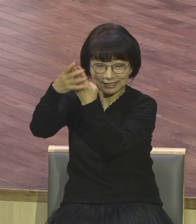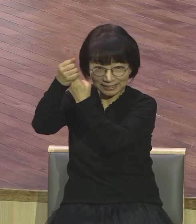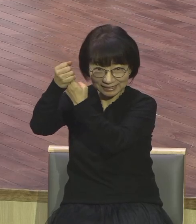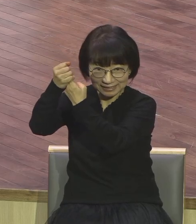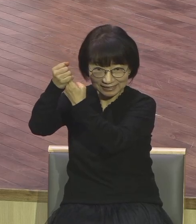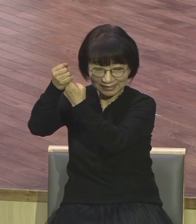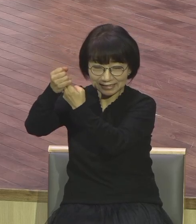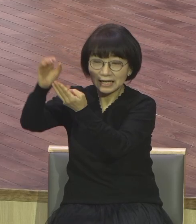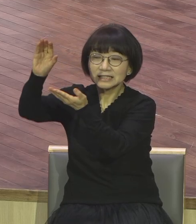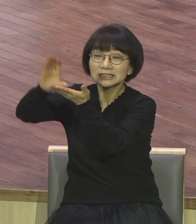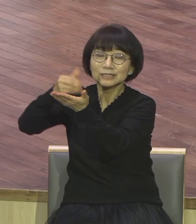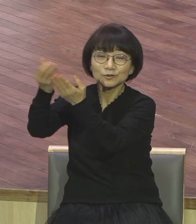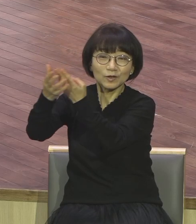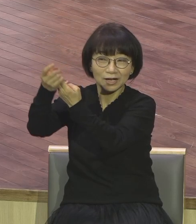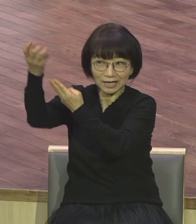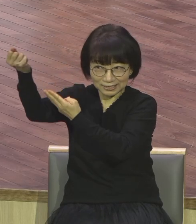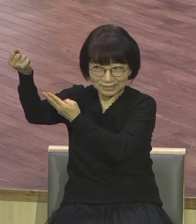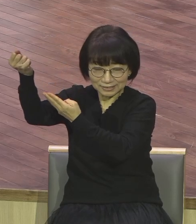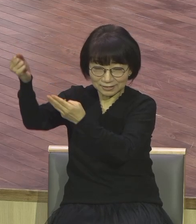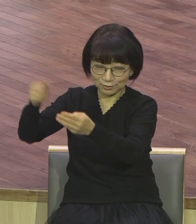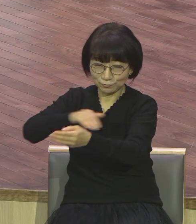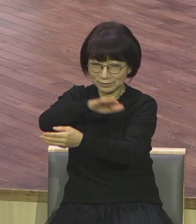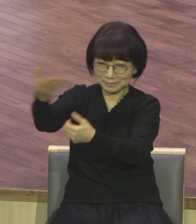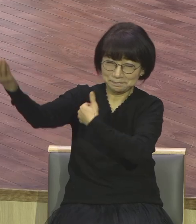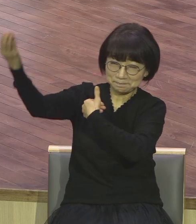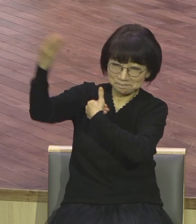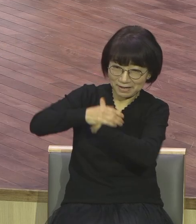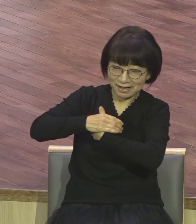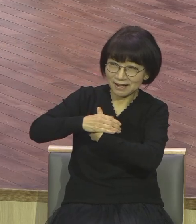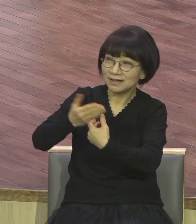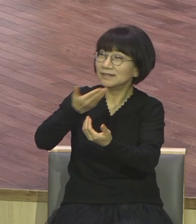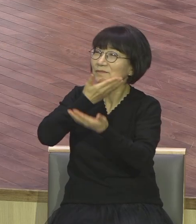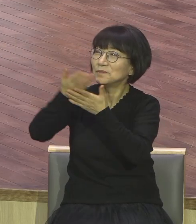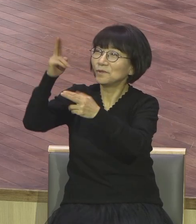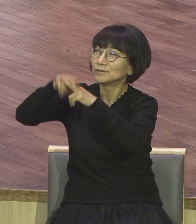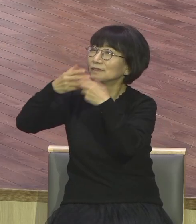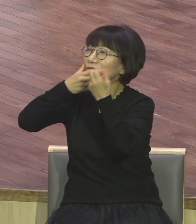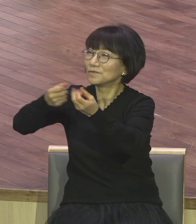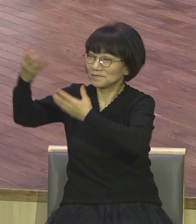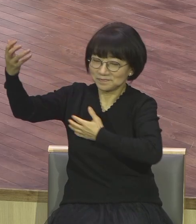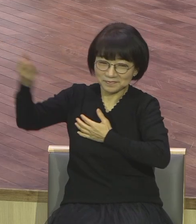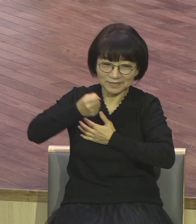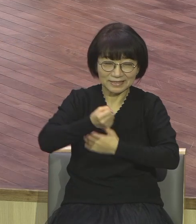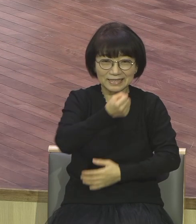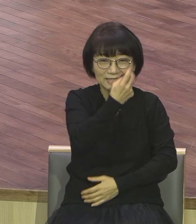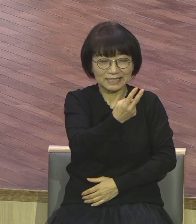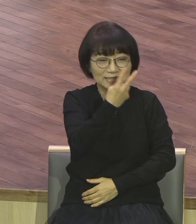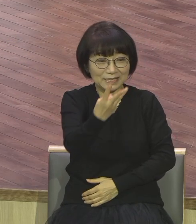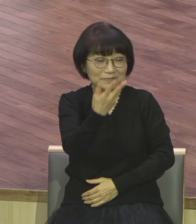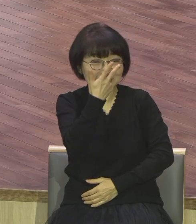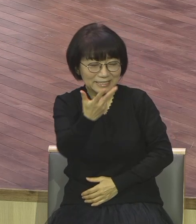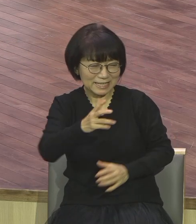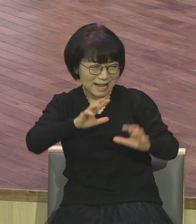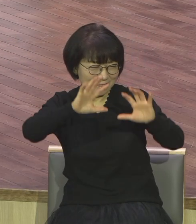함께 영적 배경을 가지고 이 보좌의 축복을 누리면서 2, 3, 7 영적 통신망을